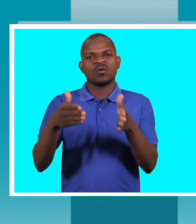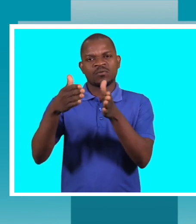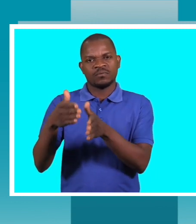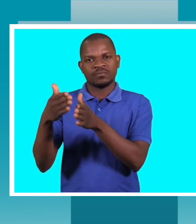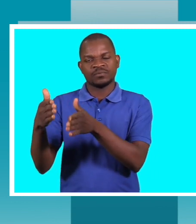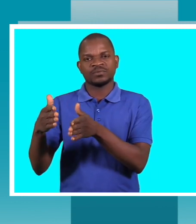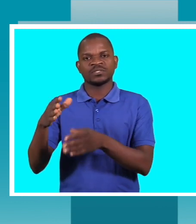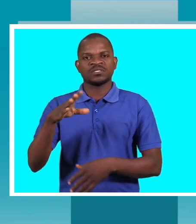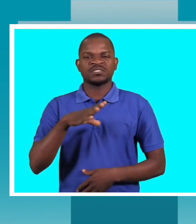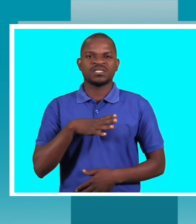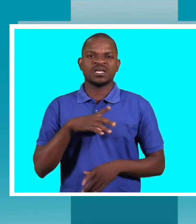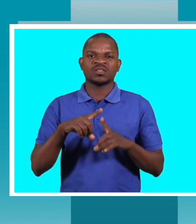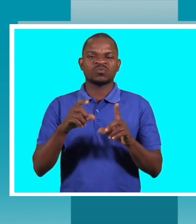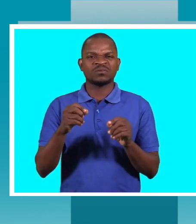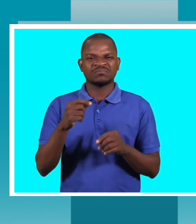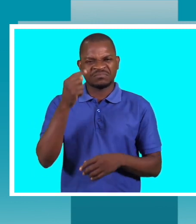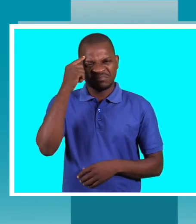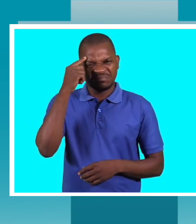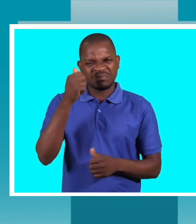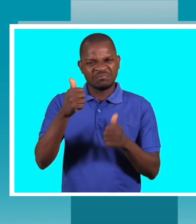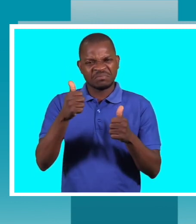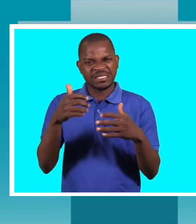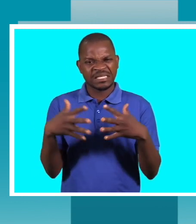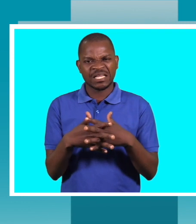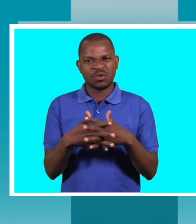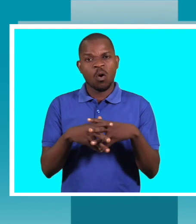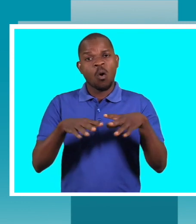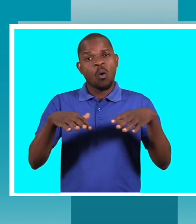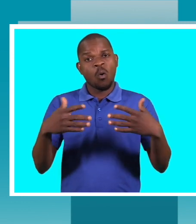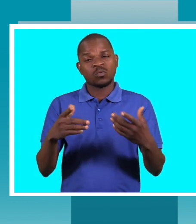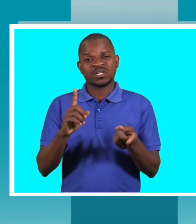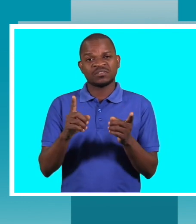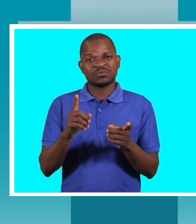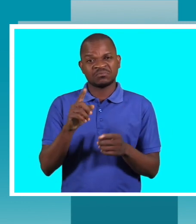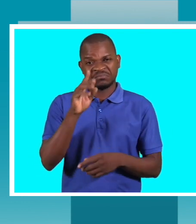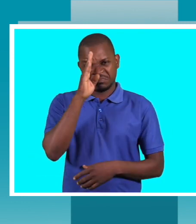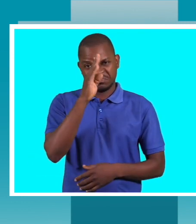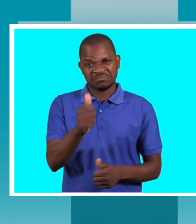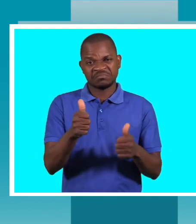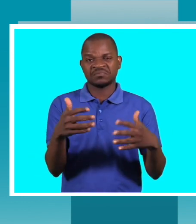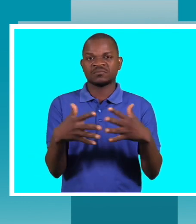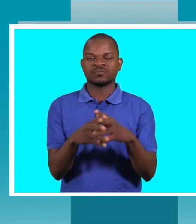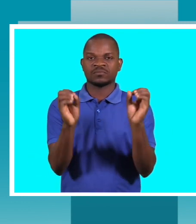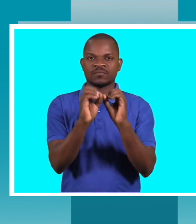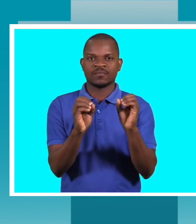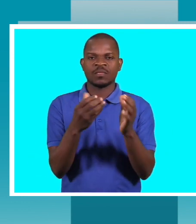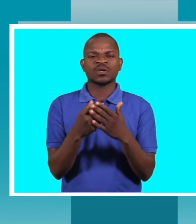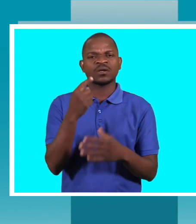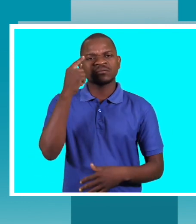mal concepção, não sei se posso dizer assim, ou más atitudes. Recorde-me que em uma